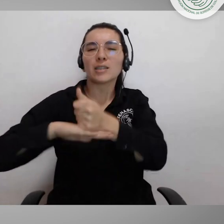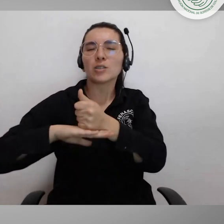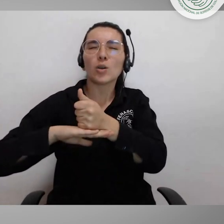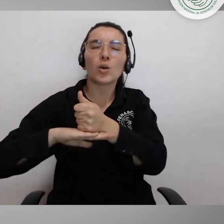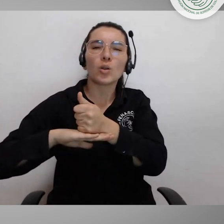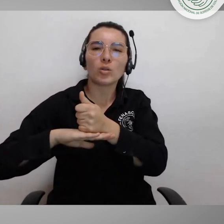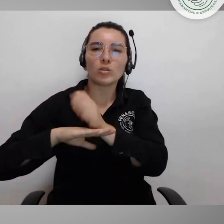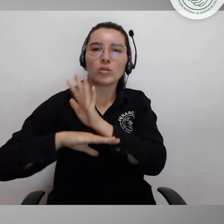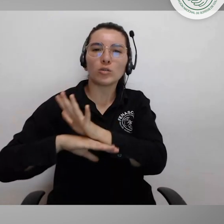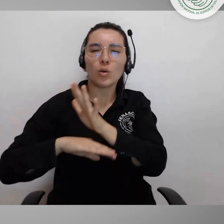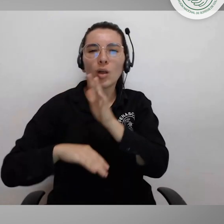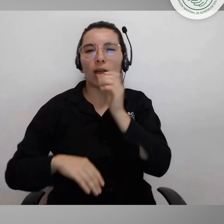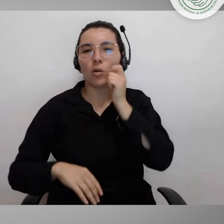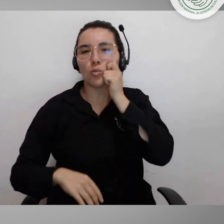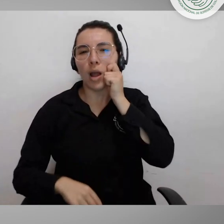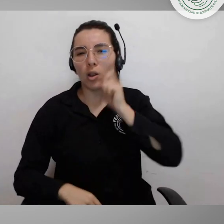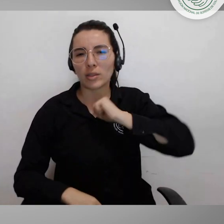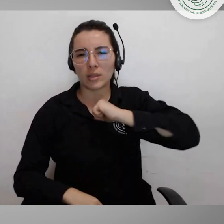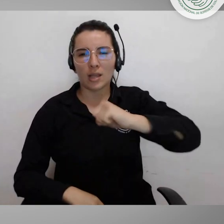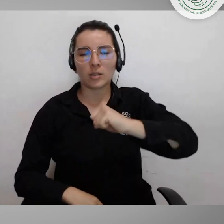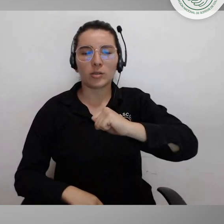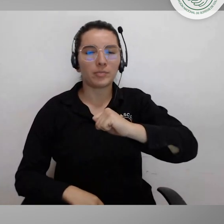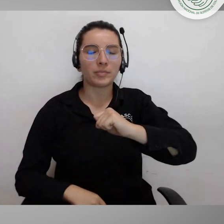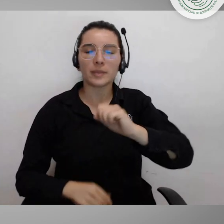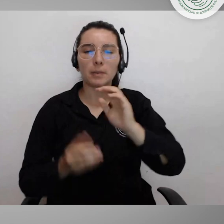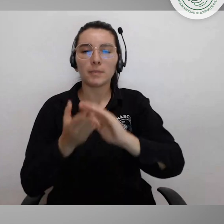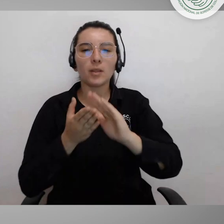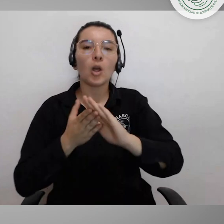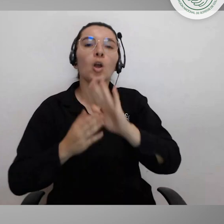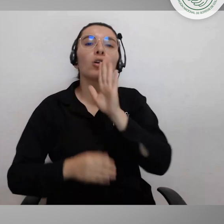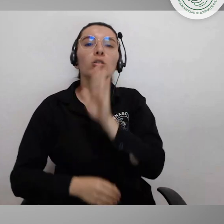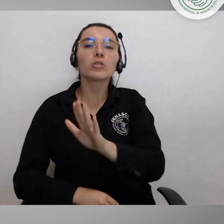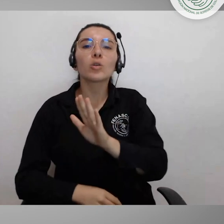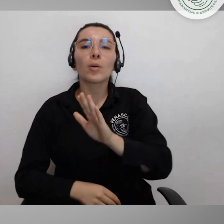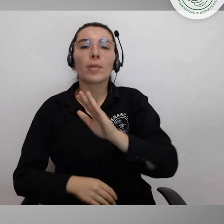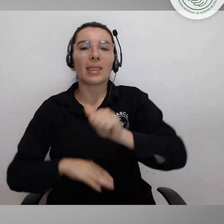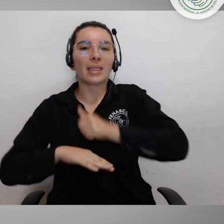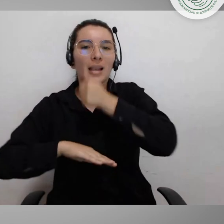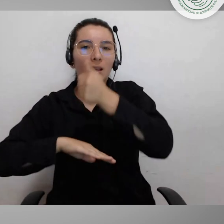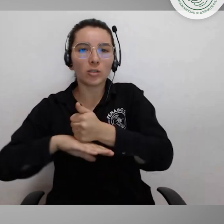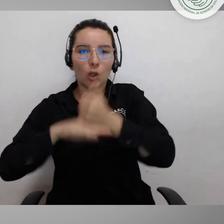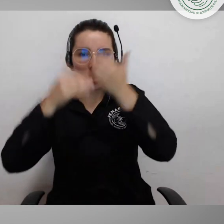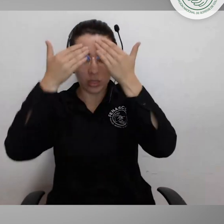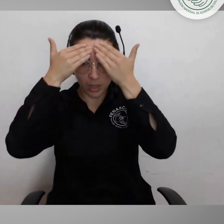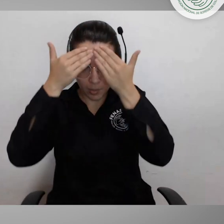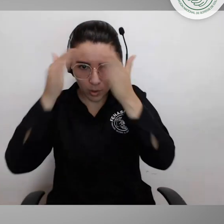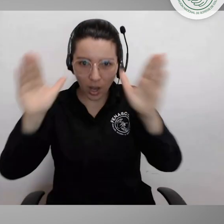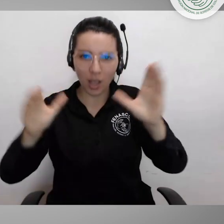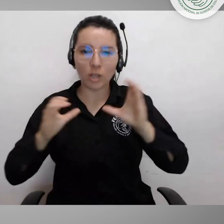cabeza del Ministerio del Interior de la Dirección de Derechos Humanos,